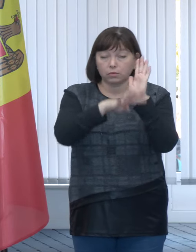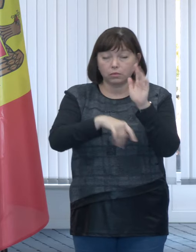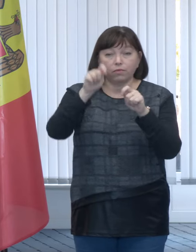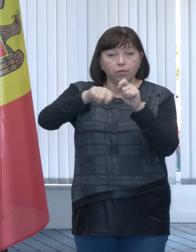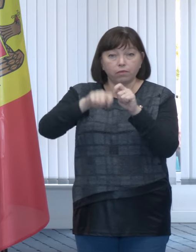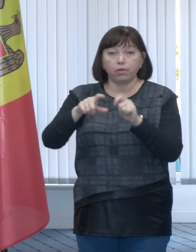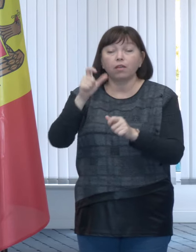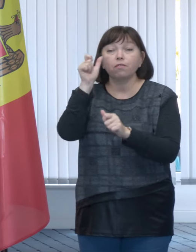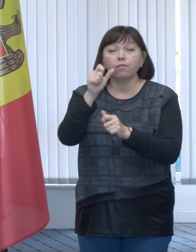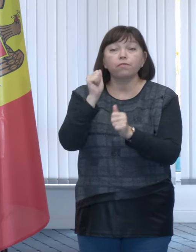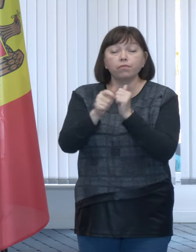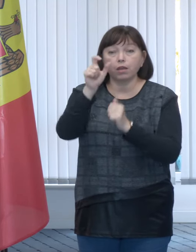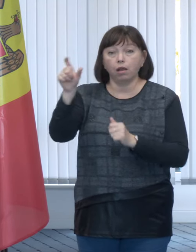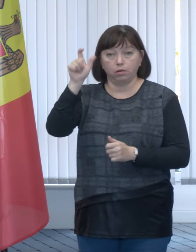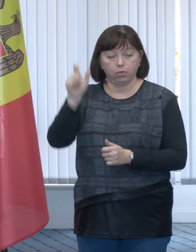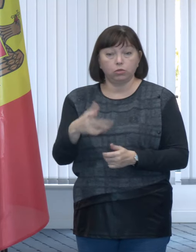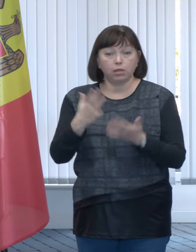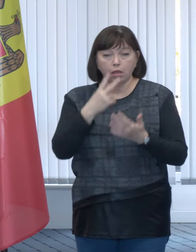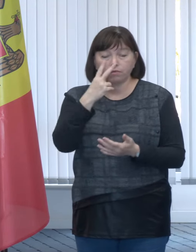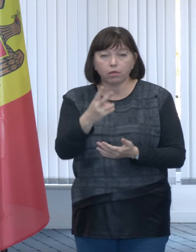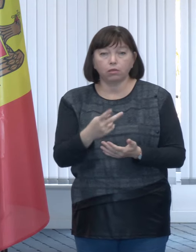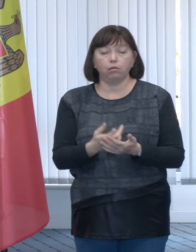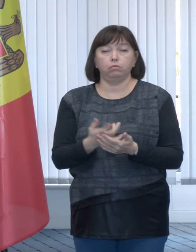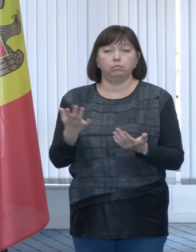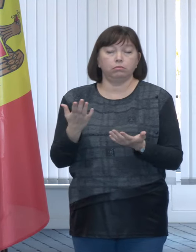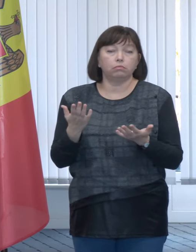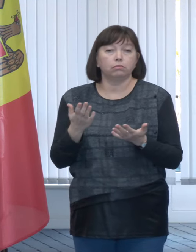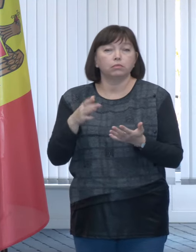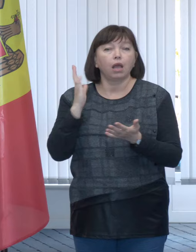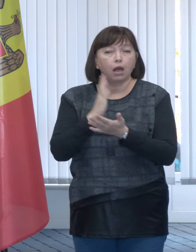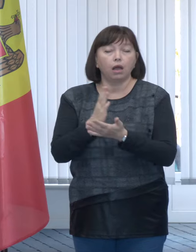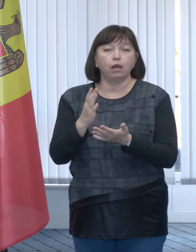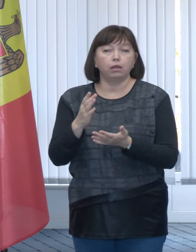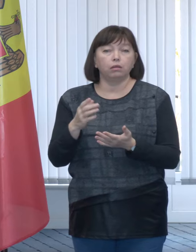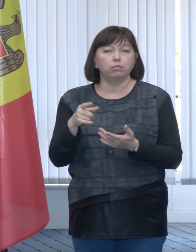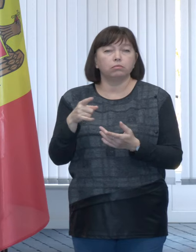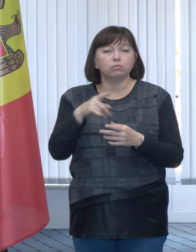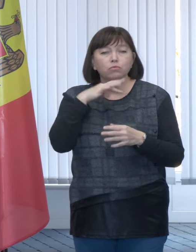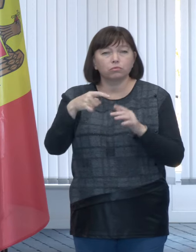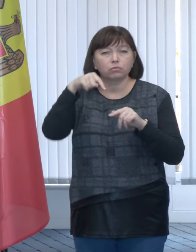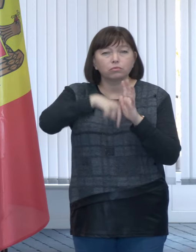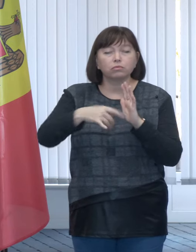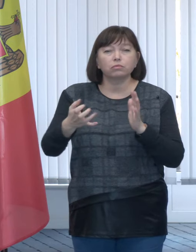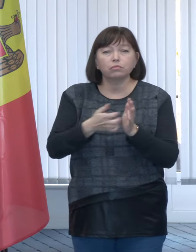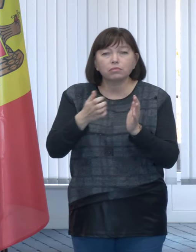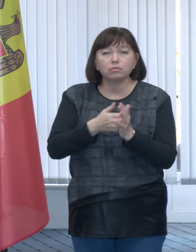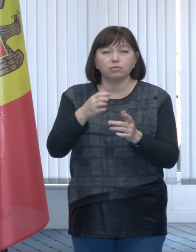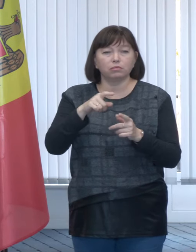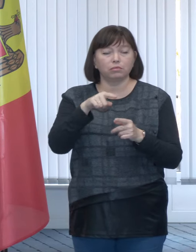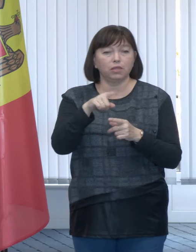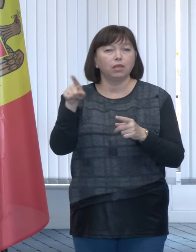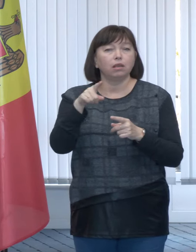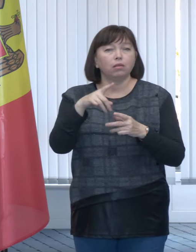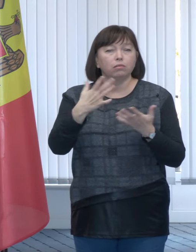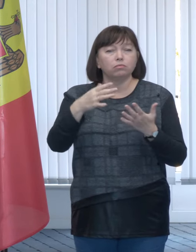fiecare persoană. vedem dacă persoana e minor. Bineînțeles că un număr mai mare de minori într-o gospodărie înseamnă și